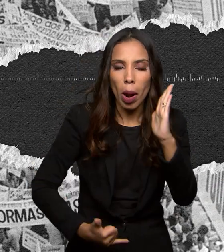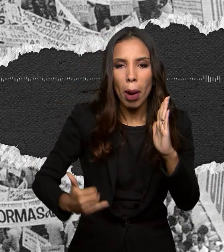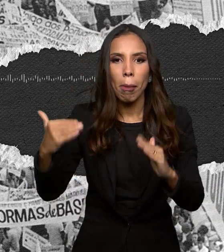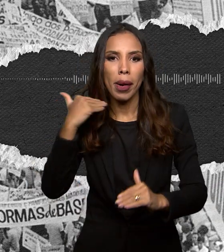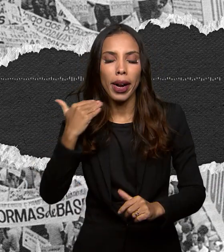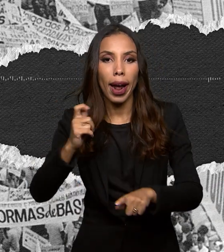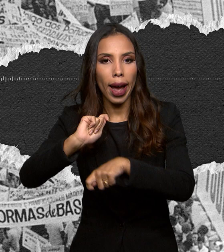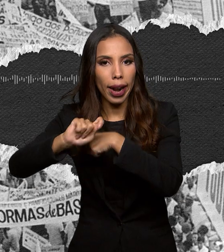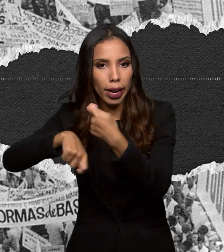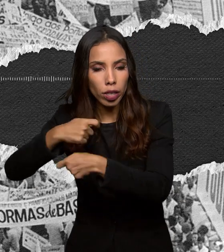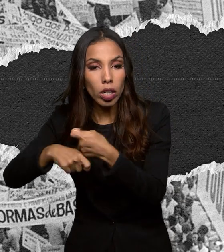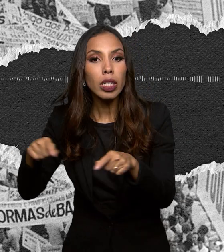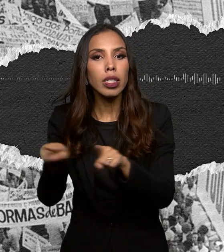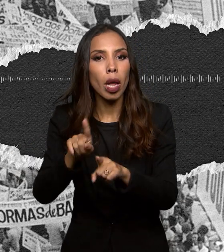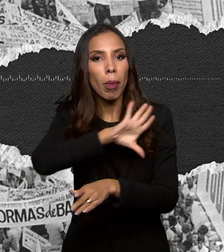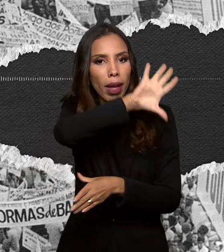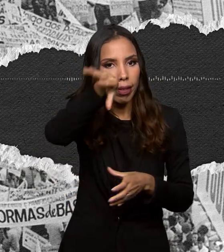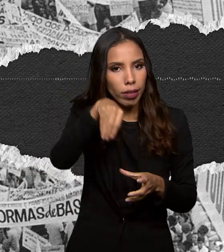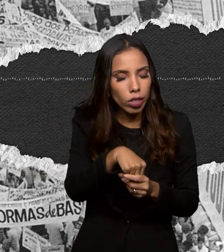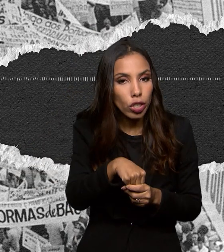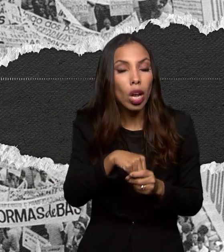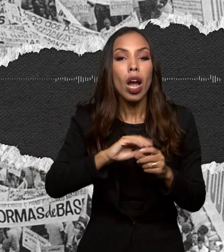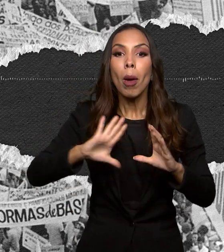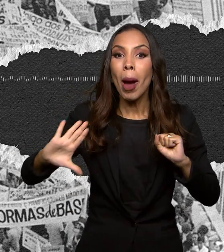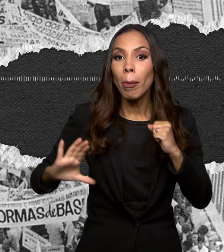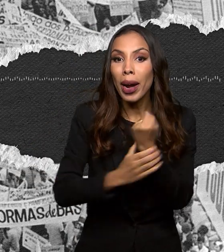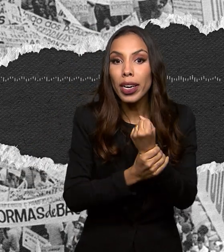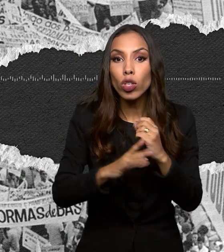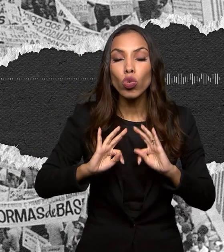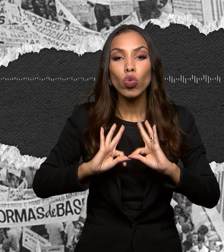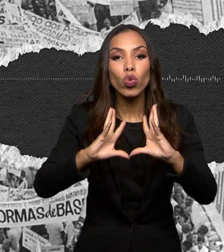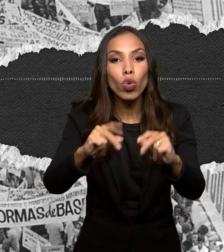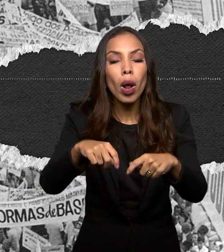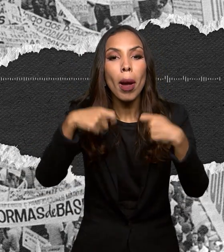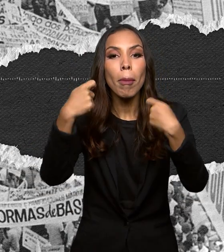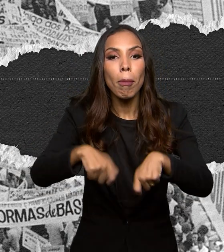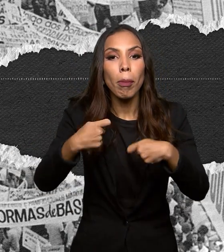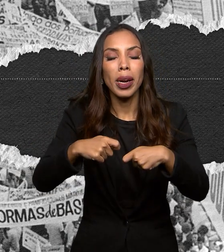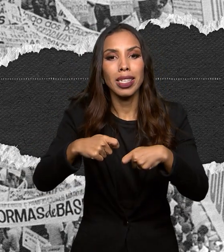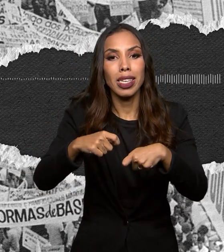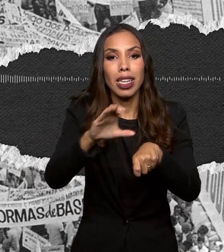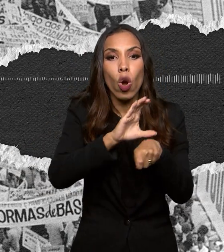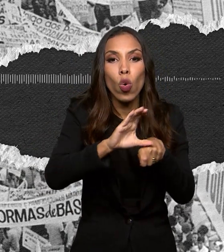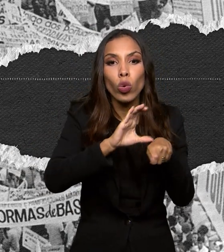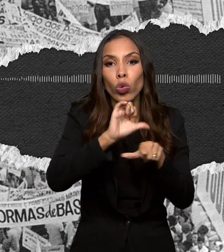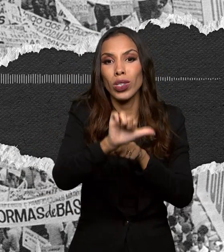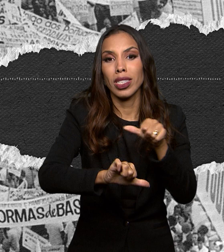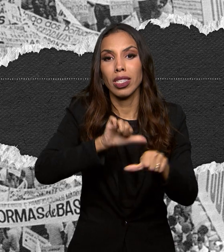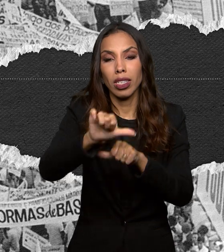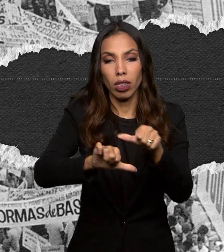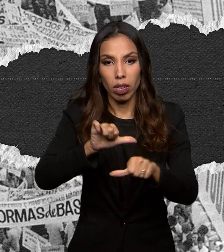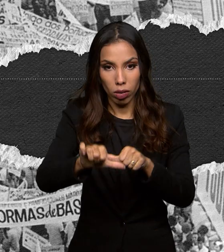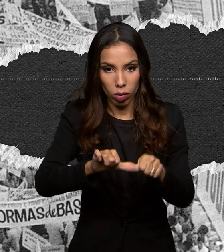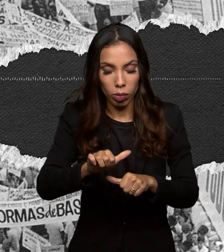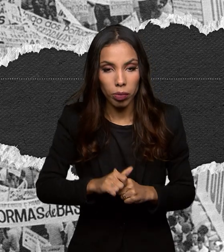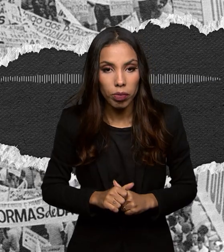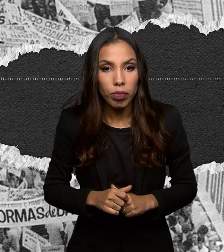também estavam no pacote. Mas para garantir tudo isso, era preciso uma reforma constitucional. Não receio de ser